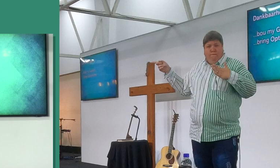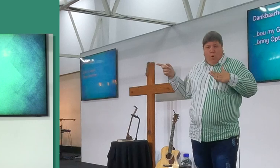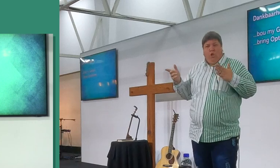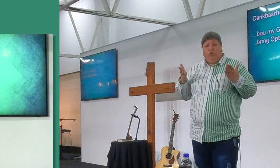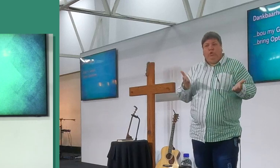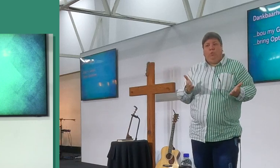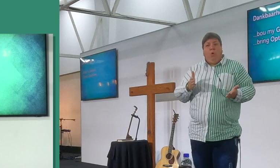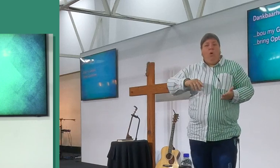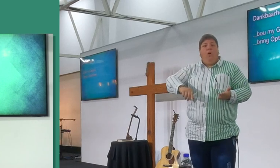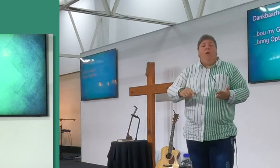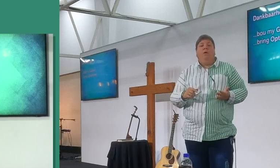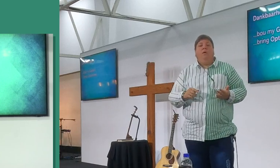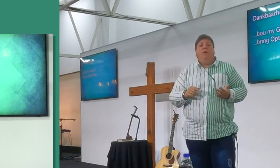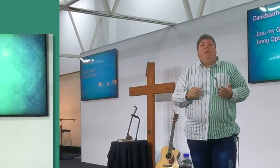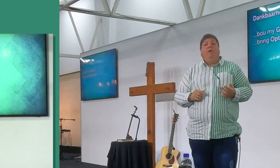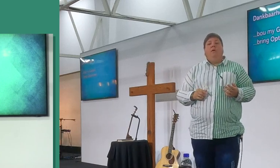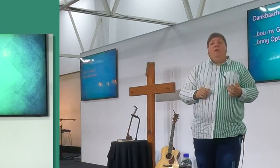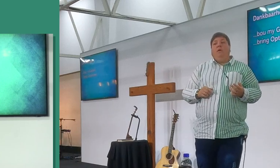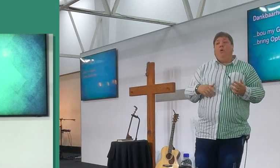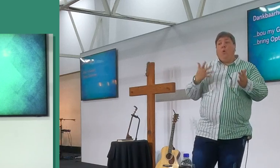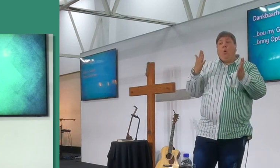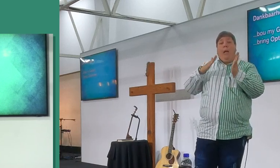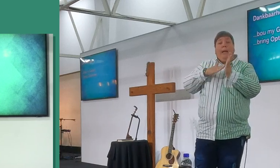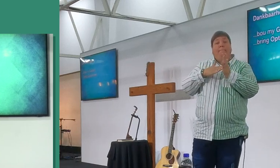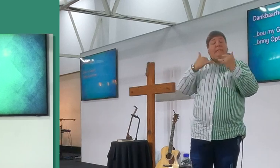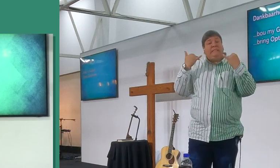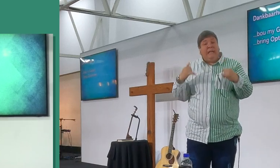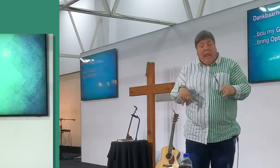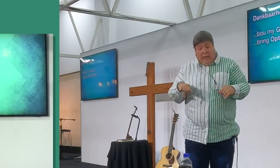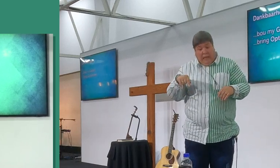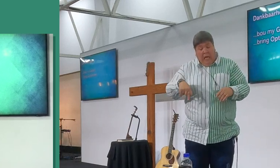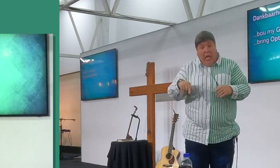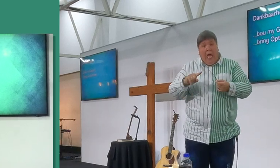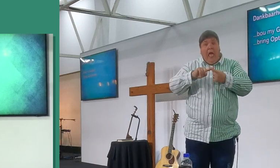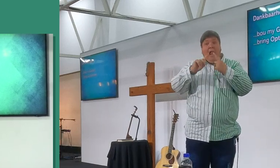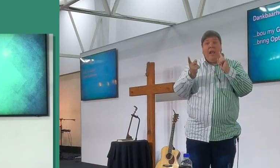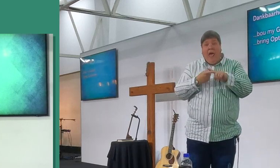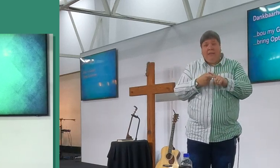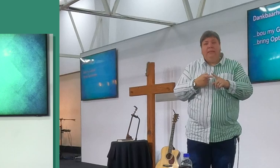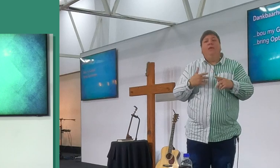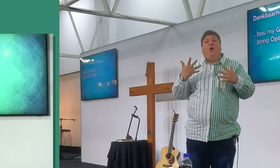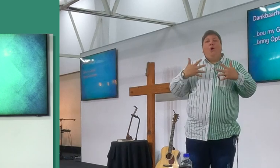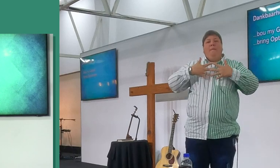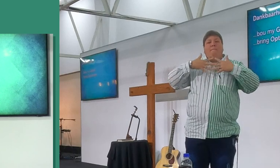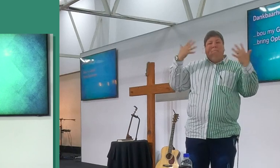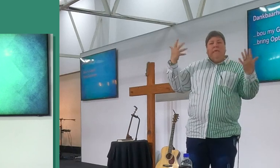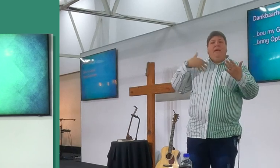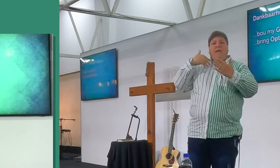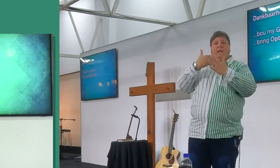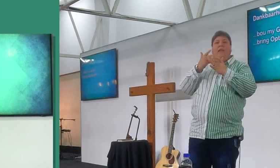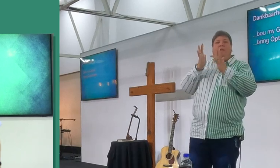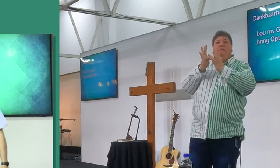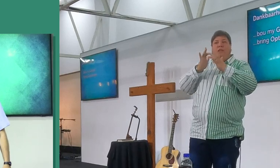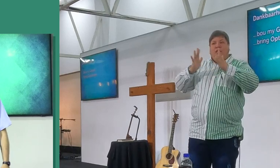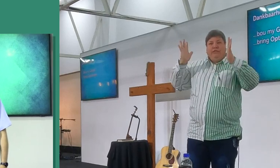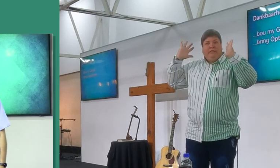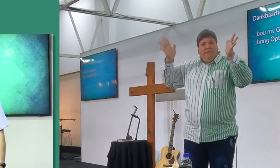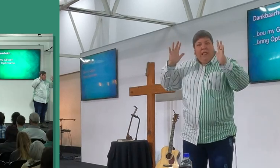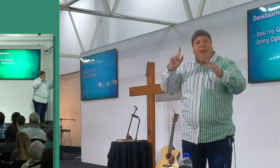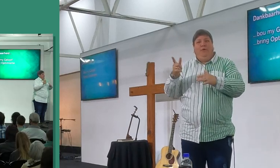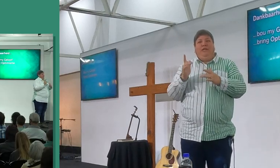hier so kom, want hoe misliker en stikkender hierdie land is, hoe meer geleend het het om mense te vertel van Jesus Christus,